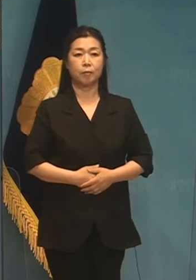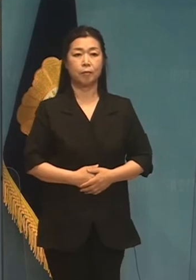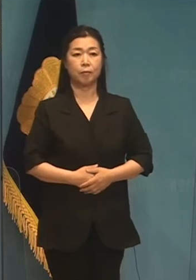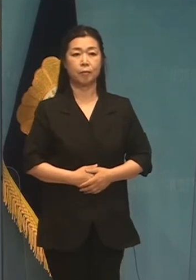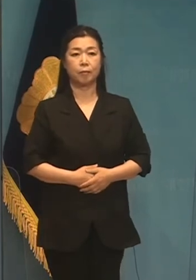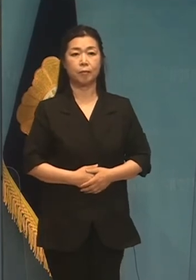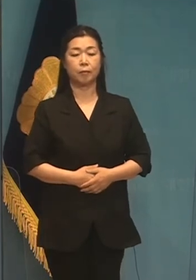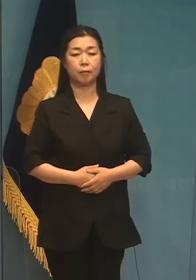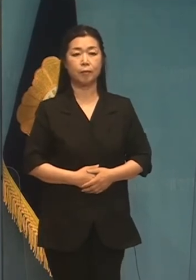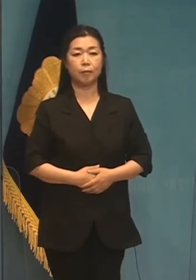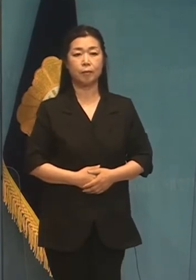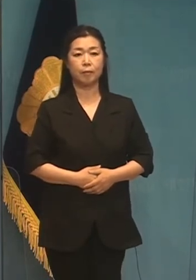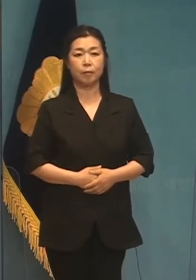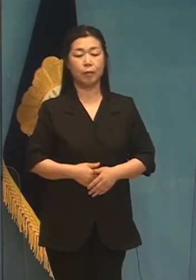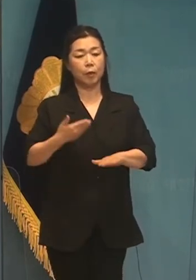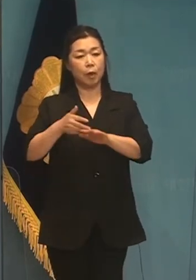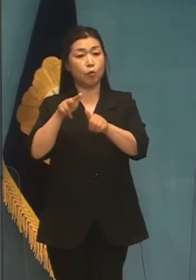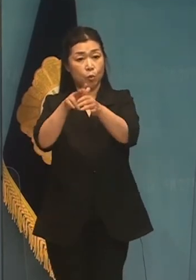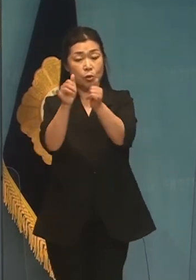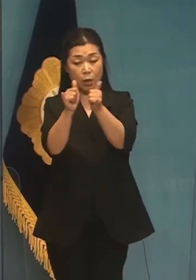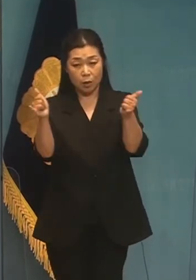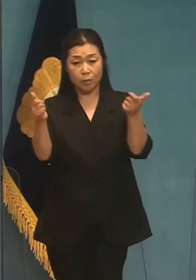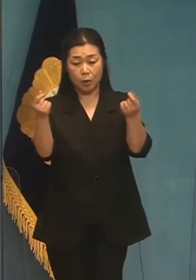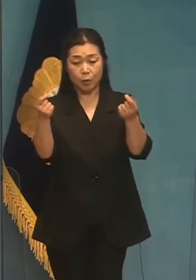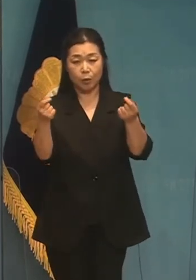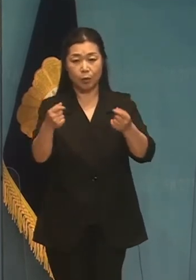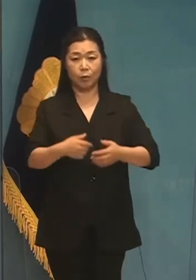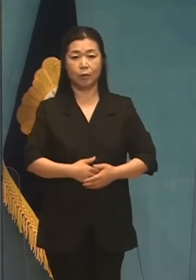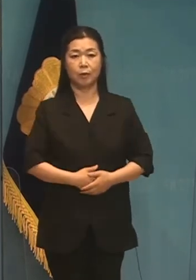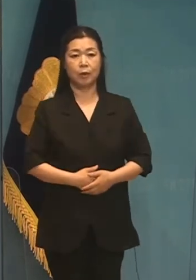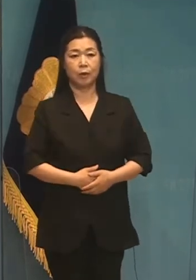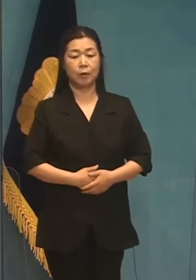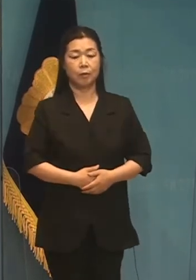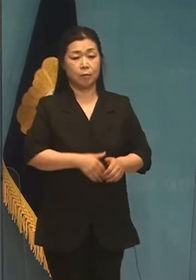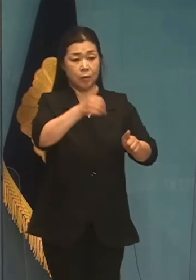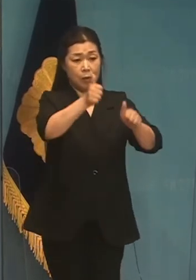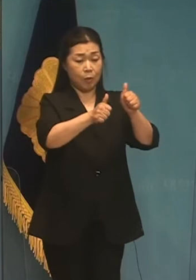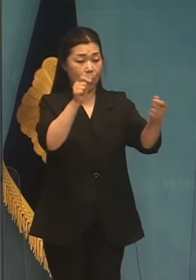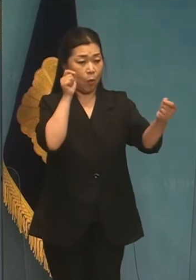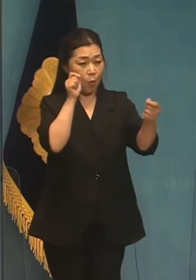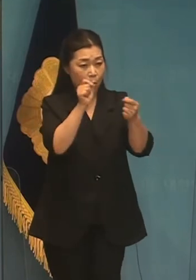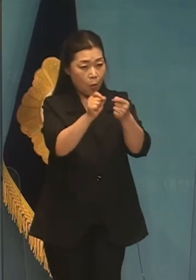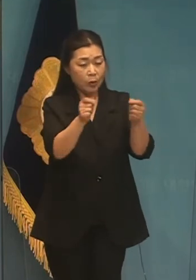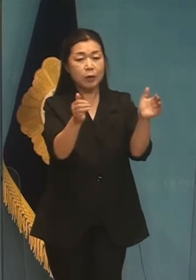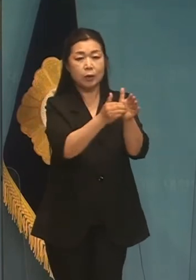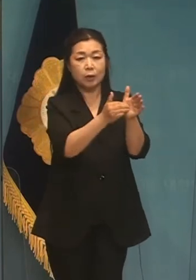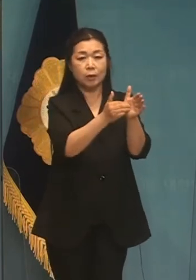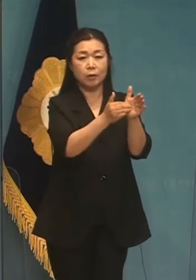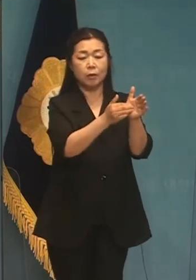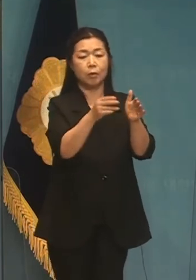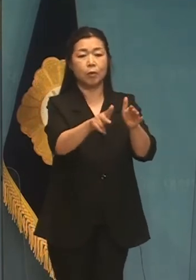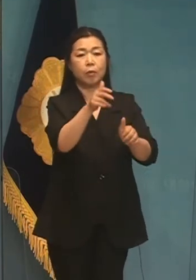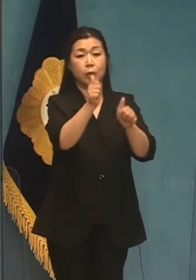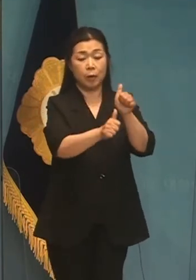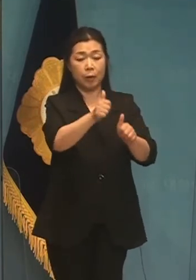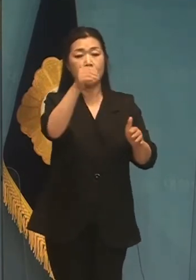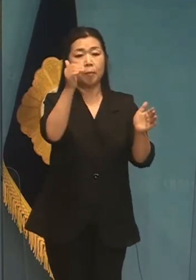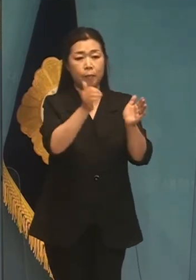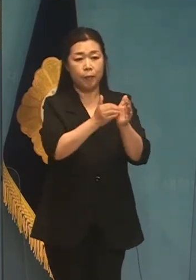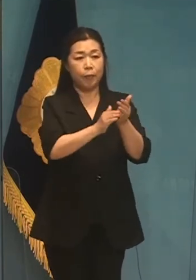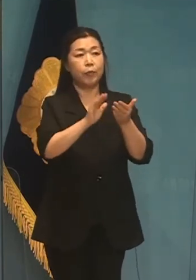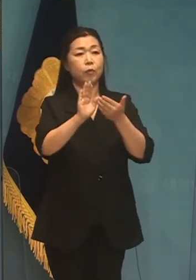다른 공공자들께서도 이제 당선이 막바지에 들어섰고 또 이번 당선에